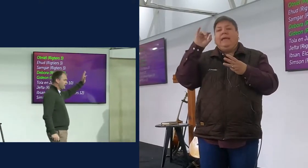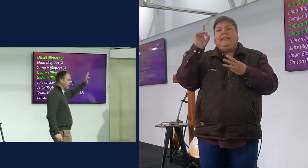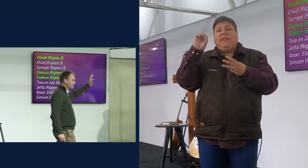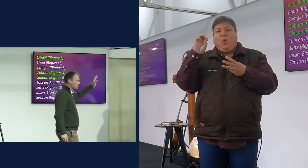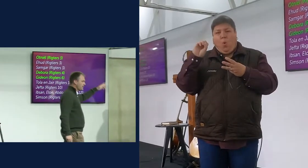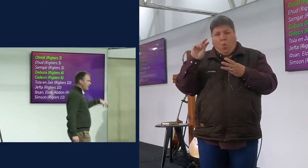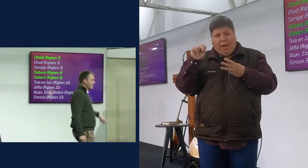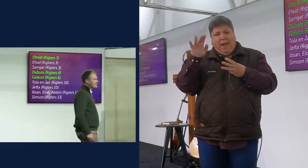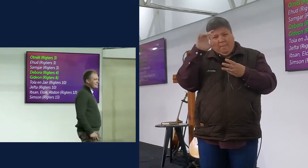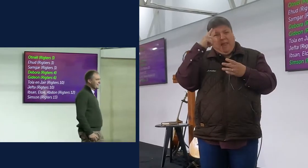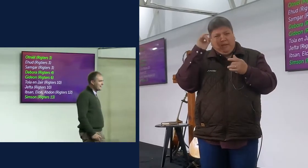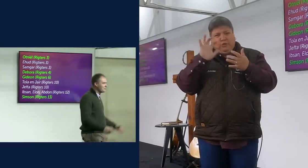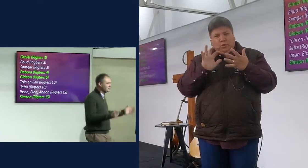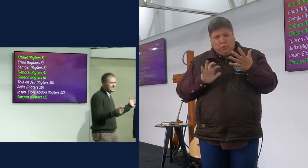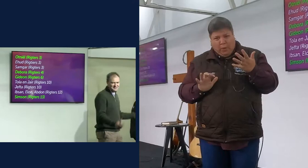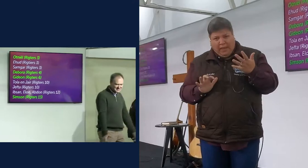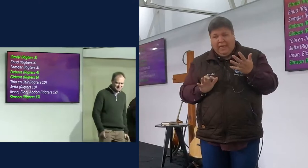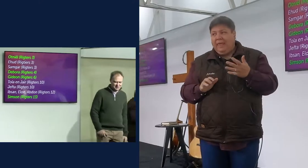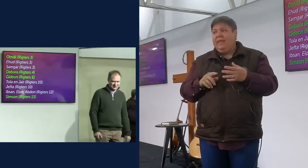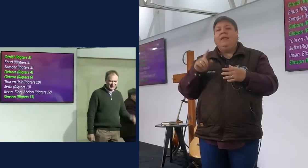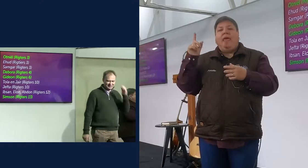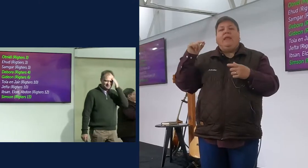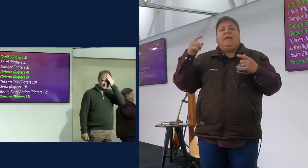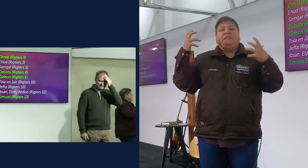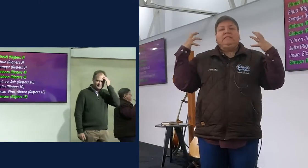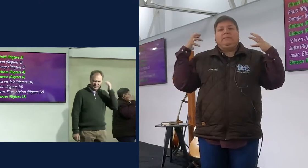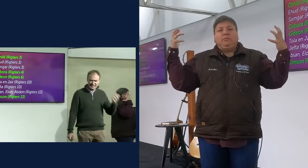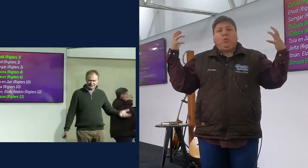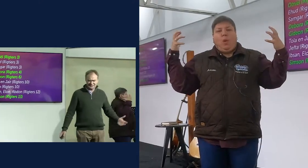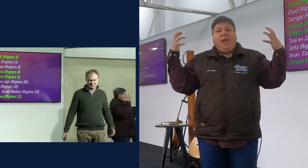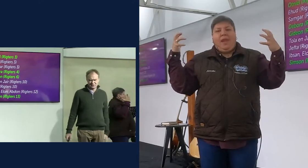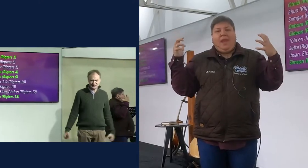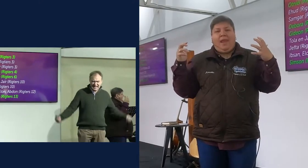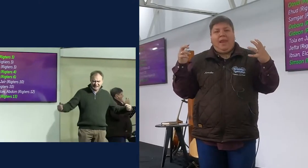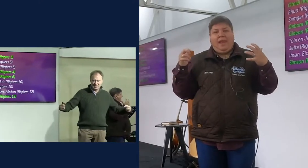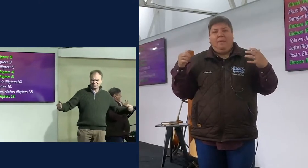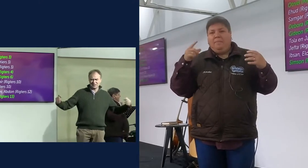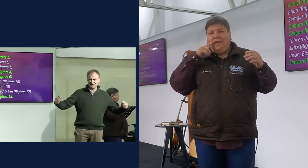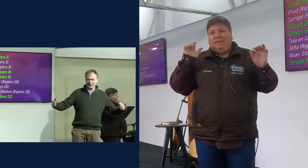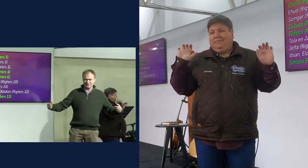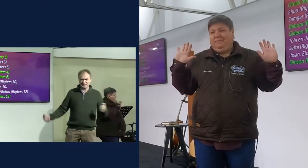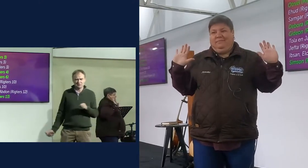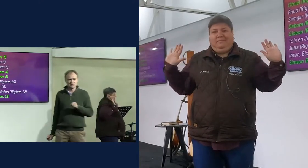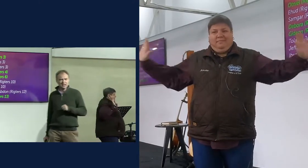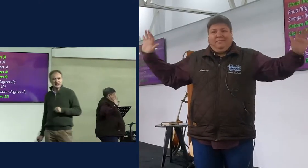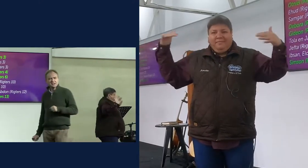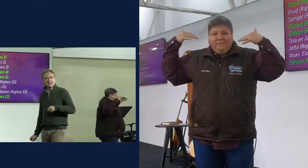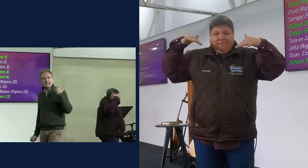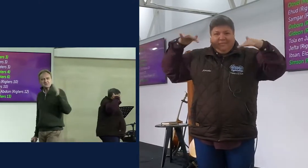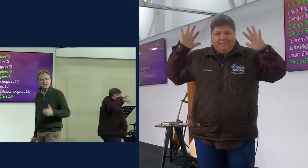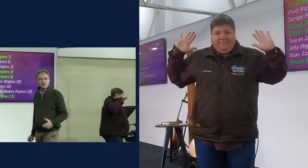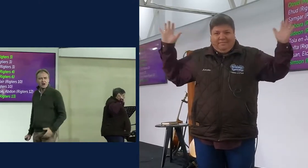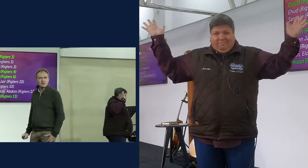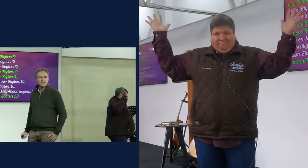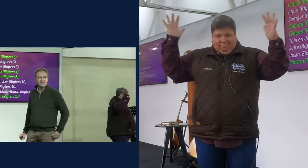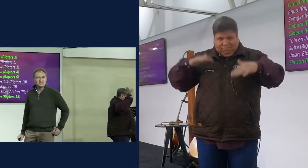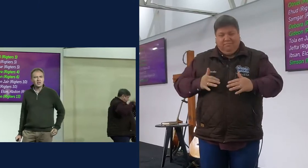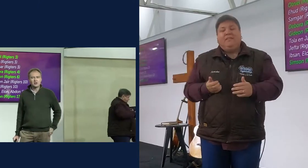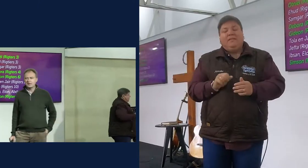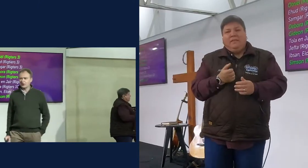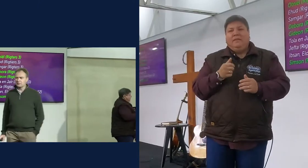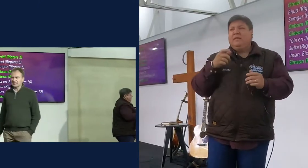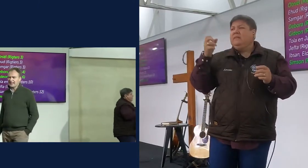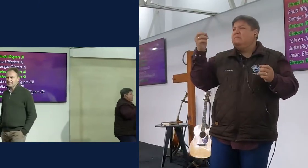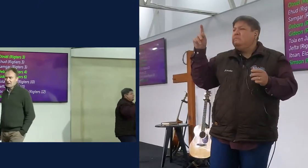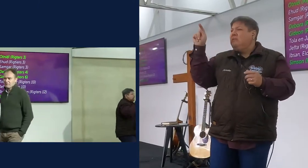ken jy vir Gideon, en dan, jy ken allemaal syke vir Simpson, nee. Ken jy vir Simpson, die sterk man, ons allemaal ken vir Simpson. Nou, die rest van die name is